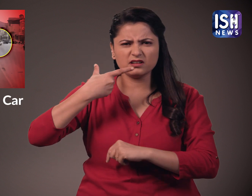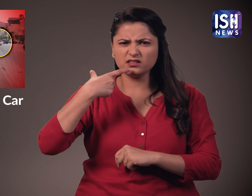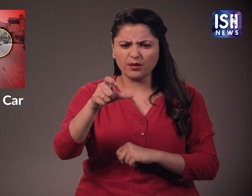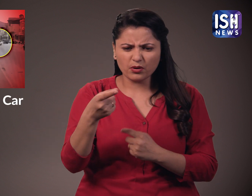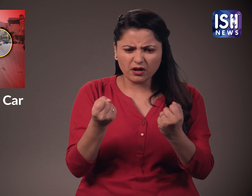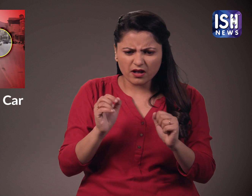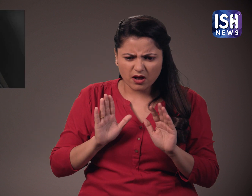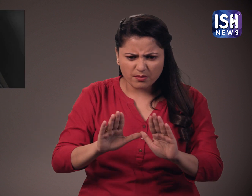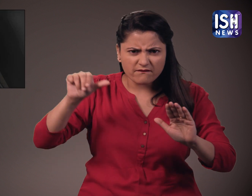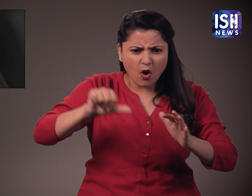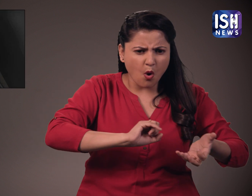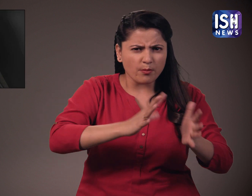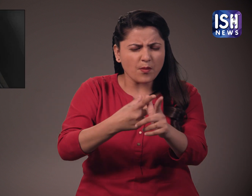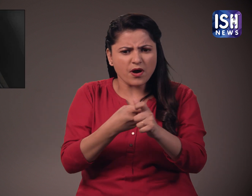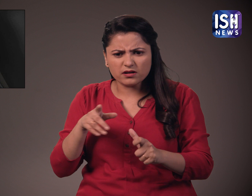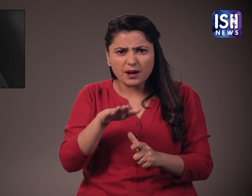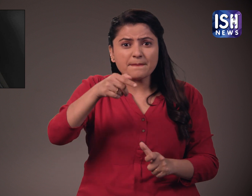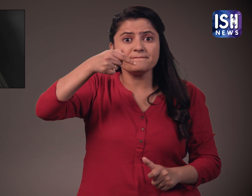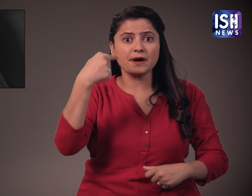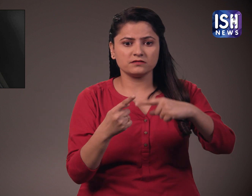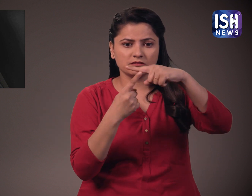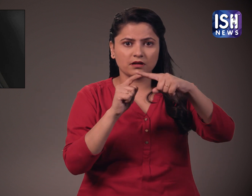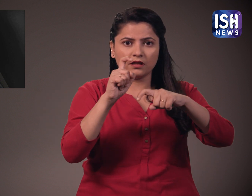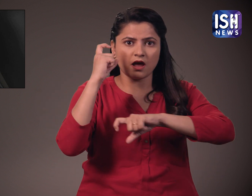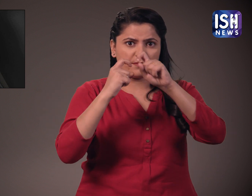ड्राइवर के परिवार ने ब्रेक फेल होने के लिए टेसला को जिम्मेदार ढहराया